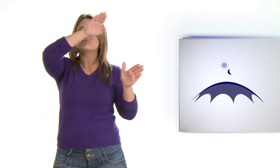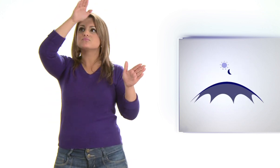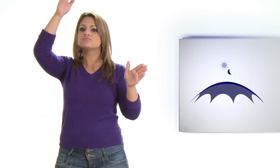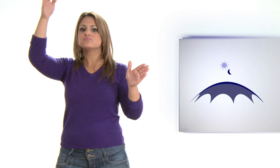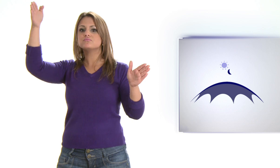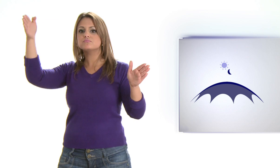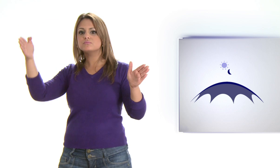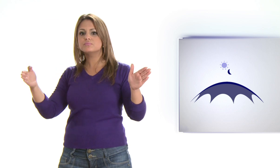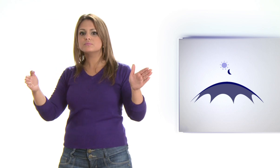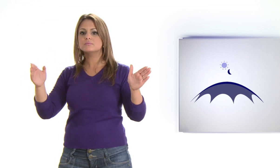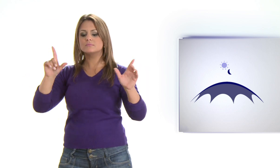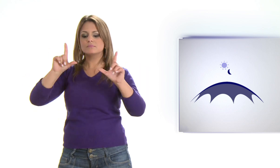Planetário